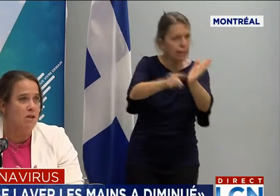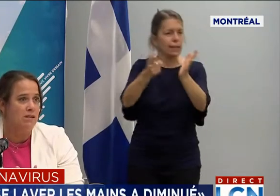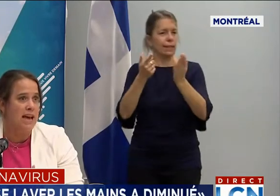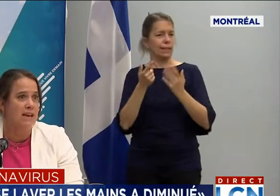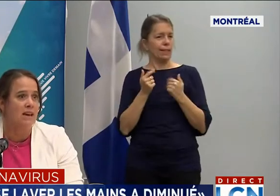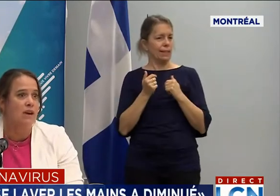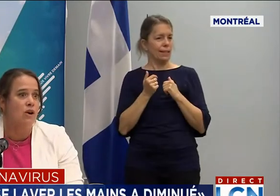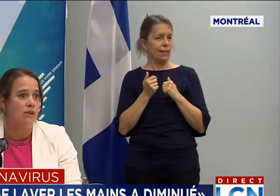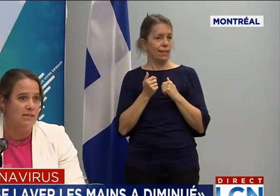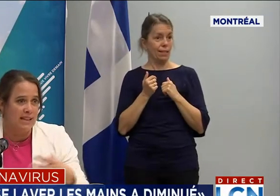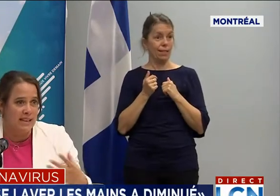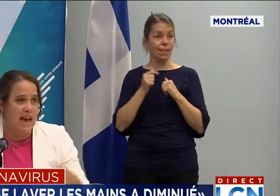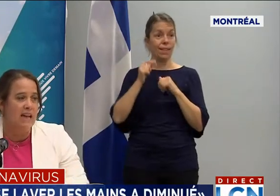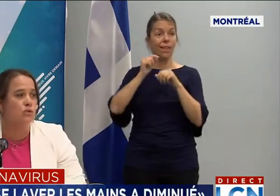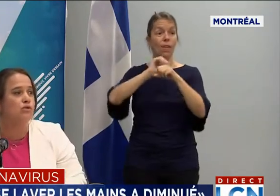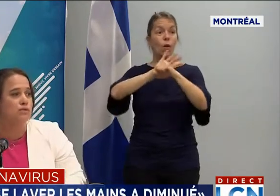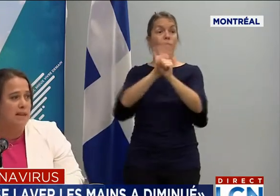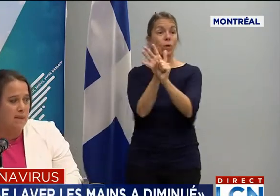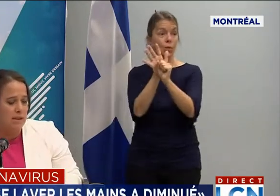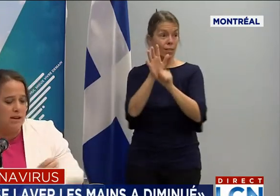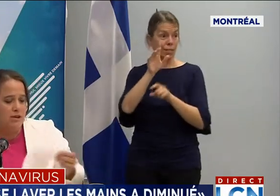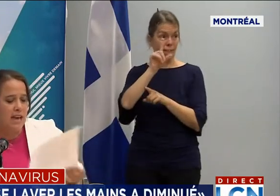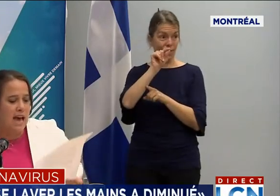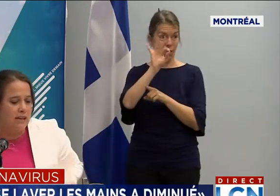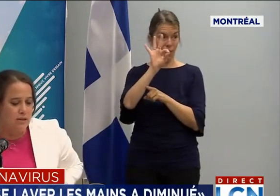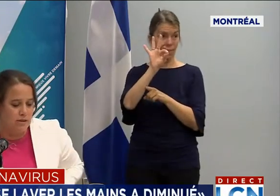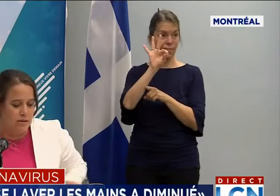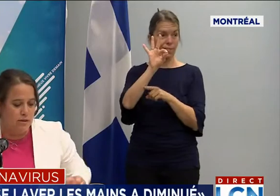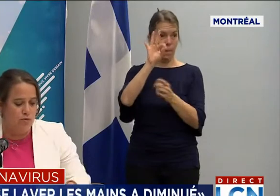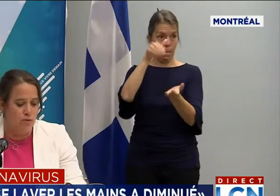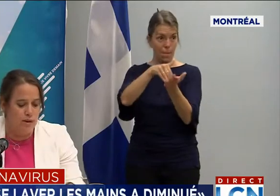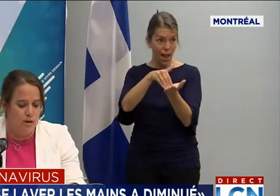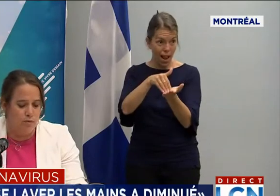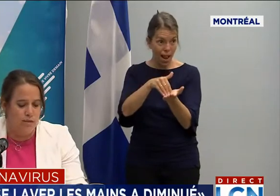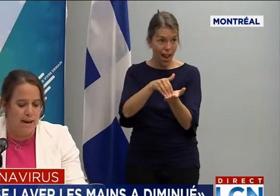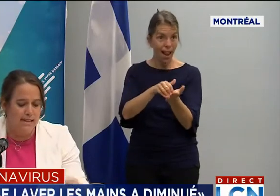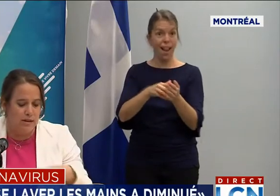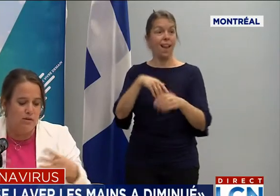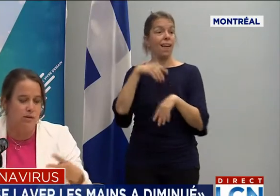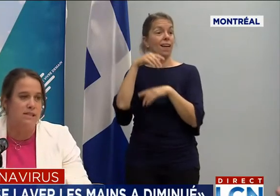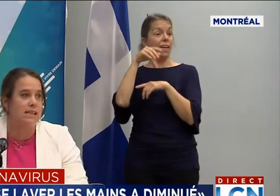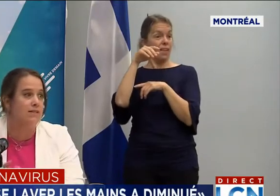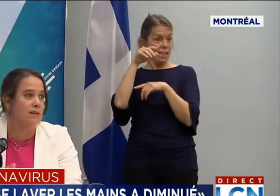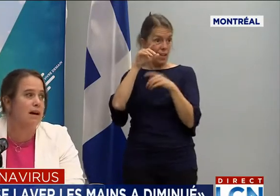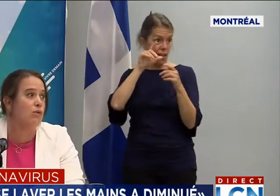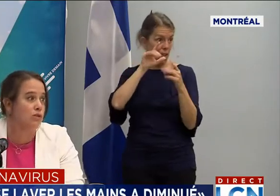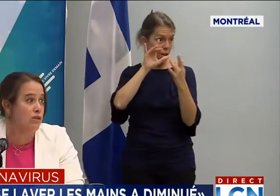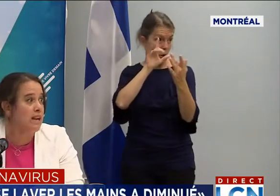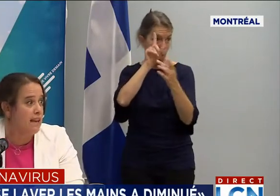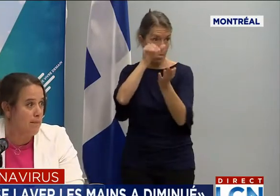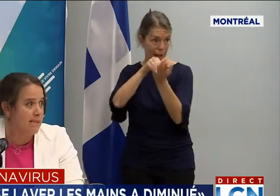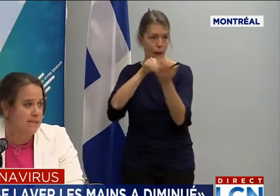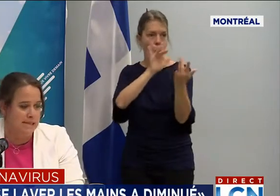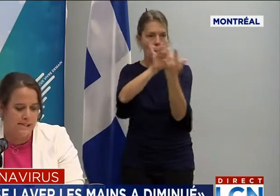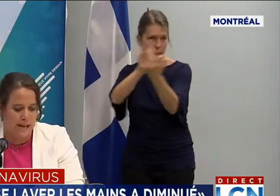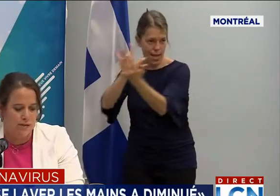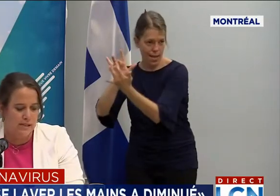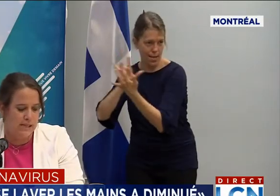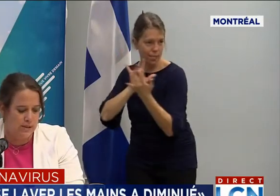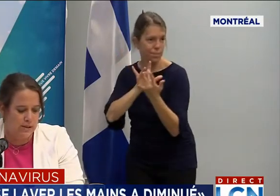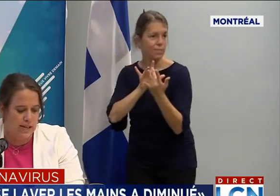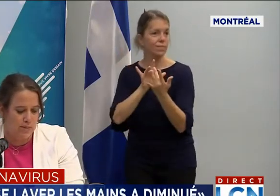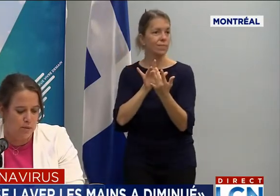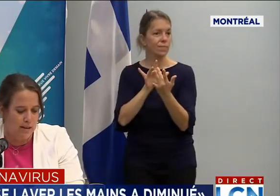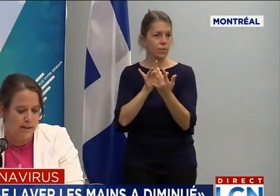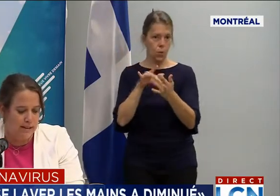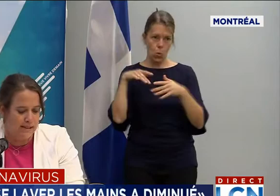11 000 contacts. On avait des gardes, 12 000 appels de gardes depuis le mois de mars. Donc, c'était vraiment au-delà de la capacité initiale